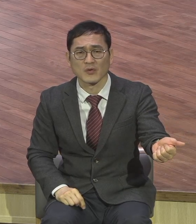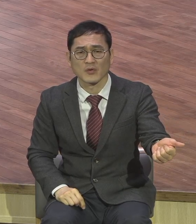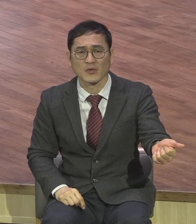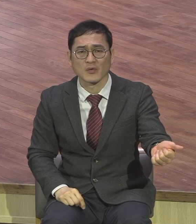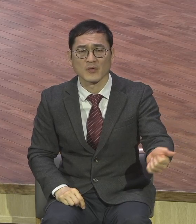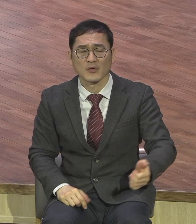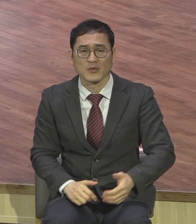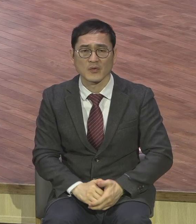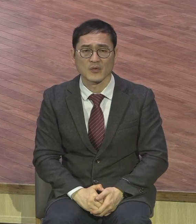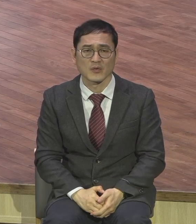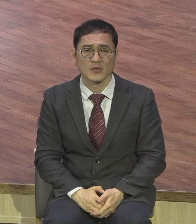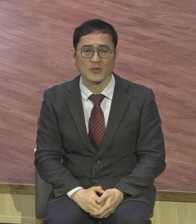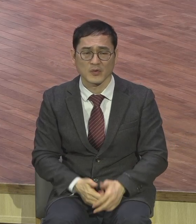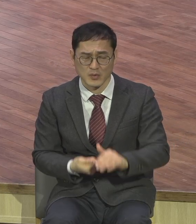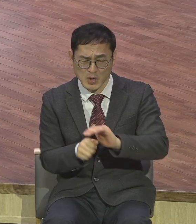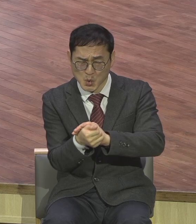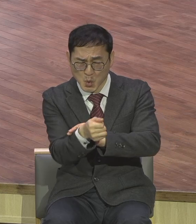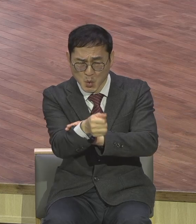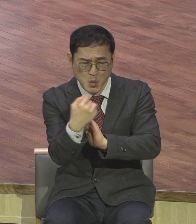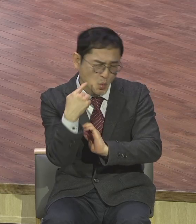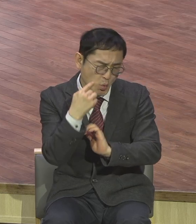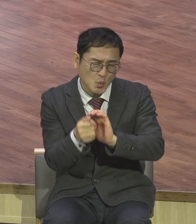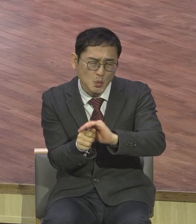아니라 안 했어요 독사의 자식들아 너는 사람을 죽이고 있다